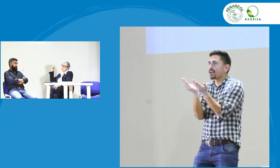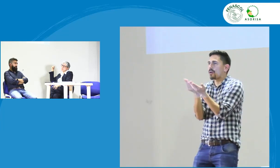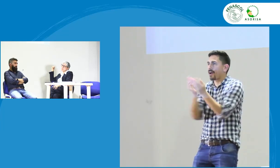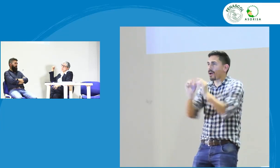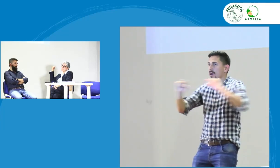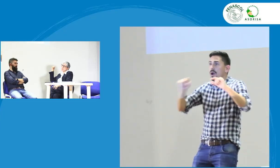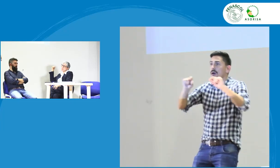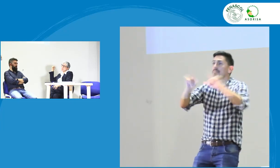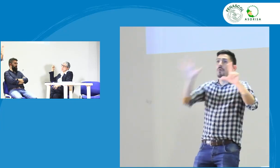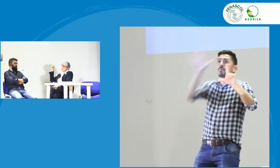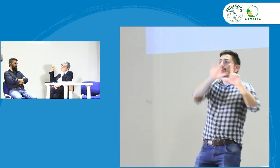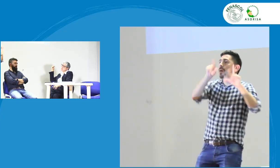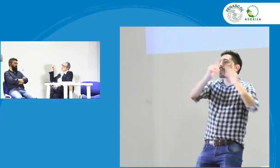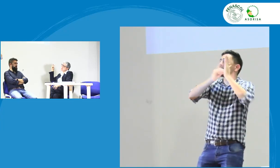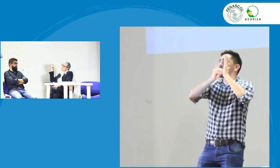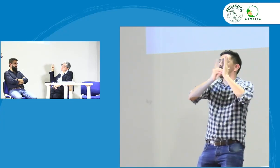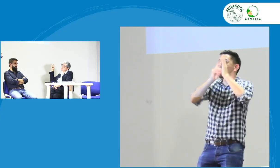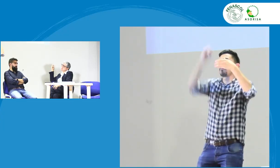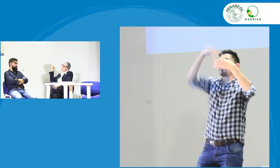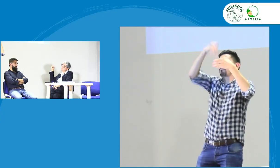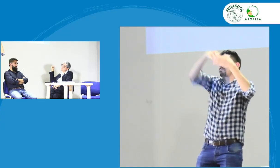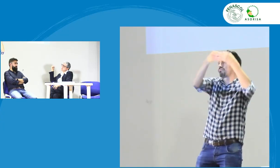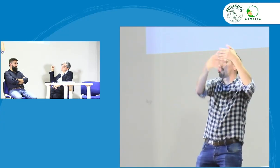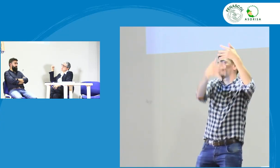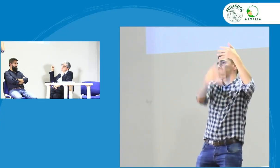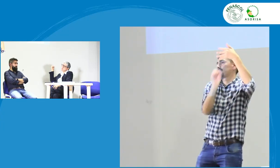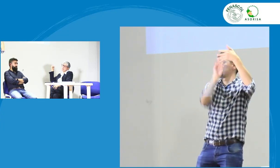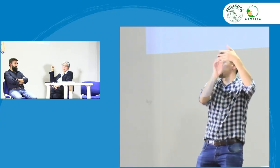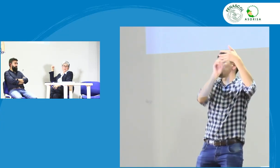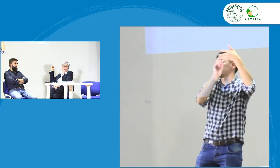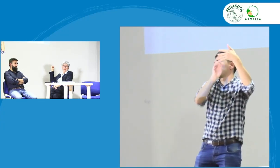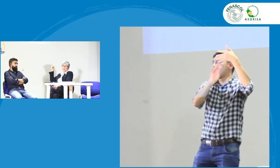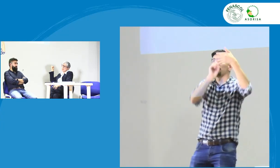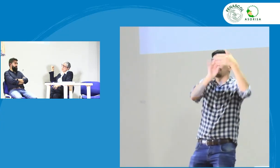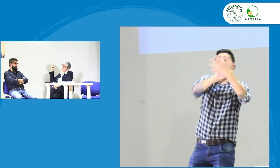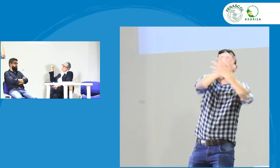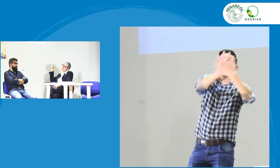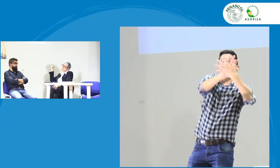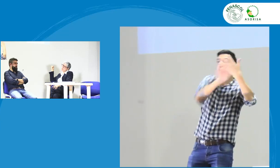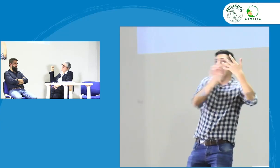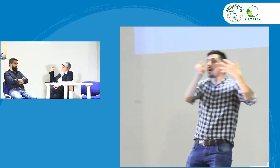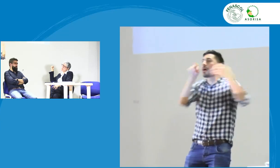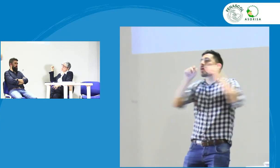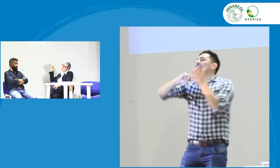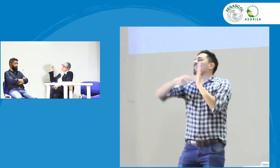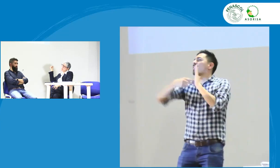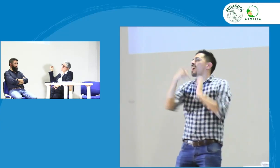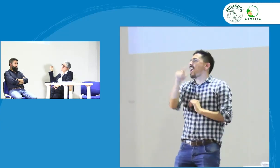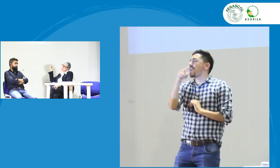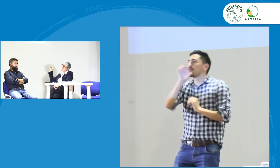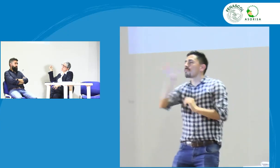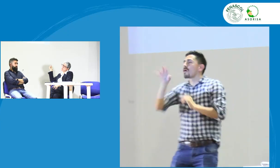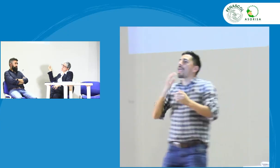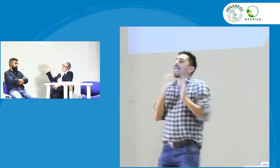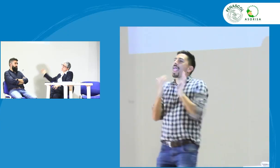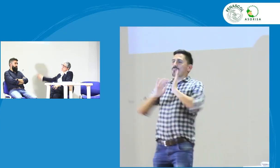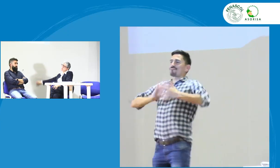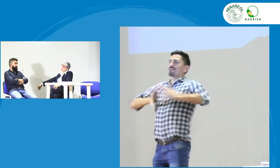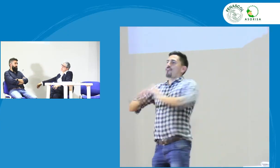en la plataforma podemos encontrar en el INSOR educativo podemos encontrar un diccionario donde reposan diferentes